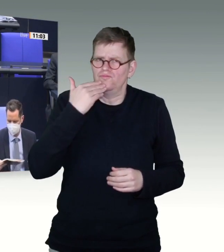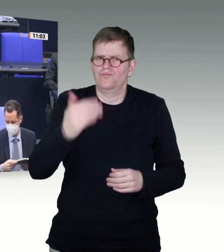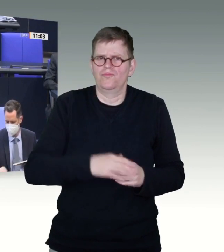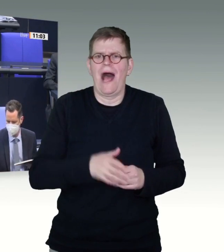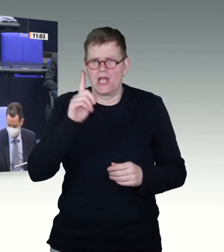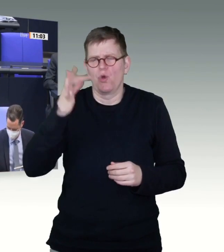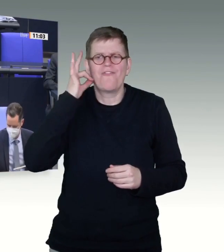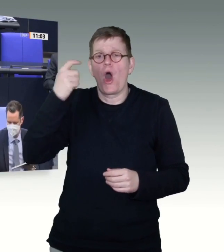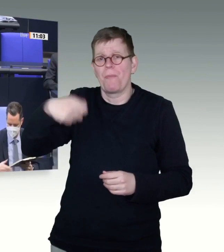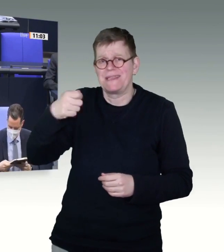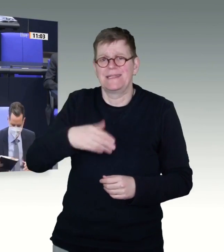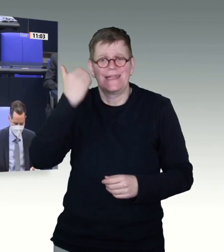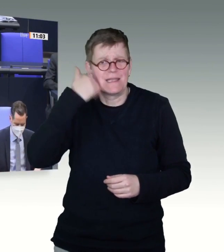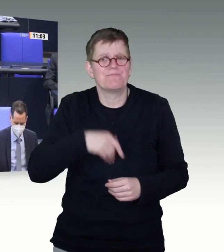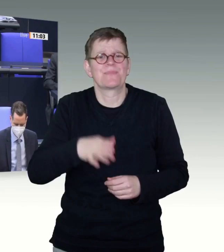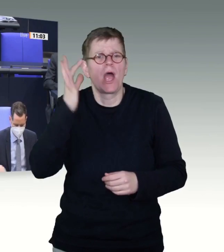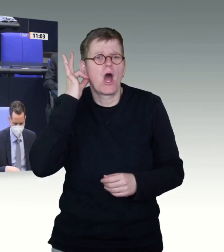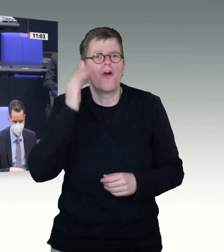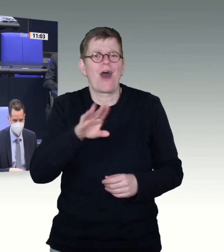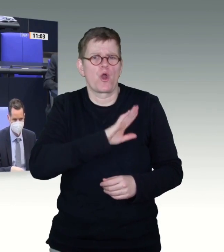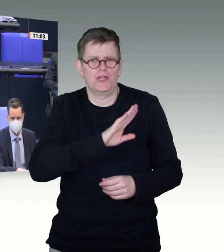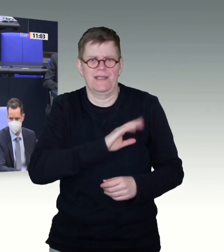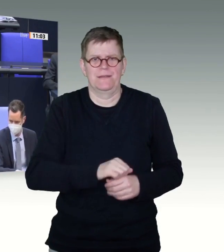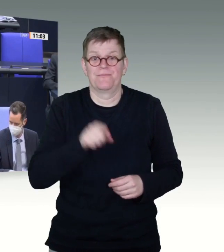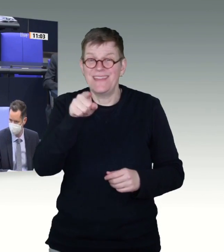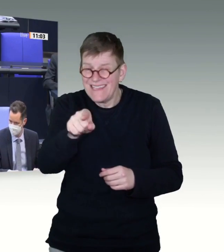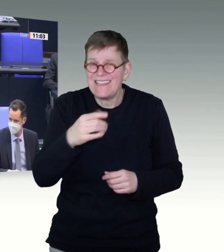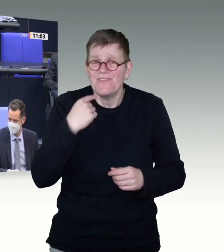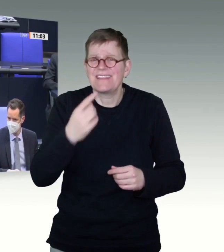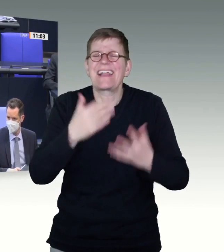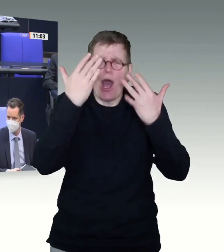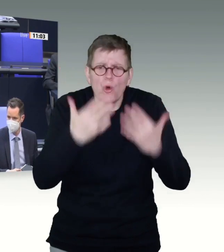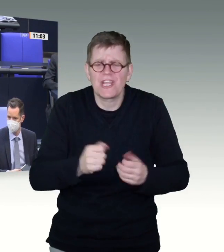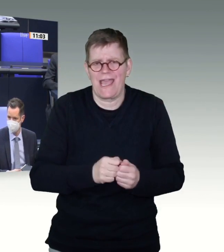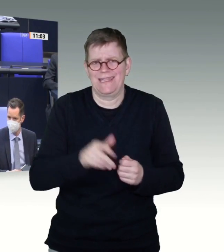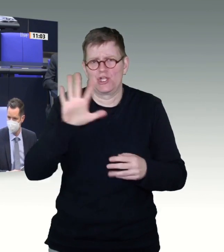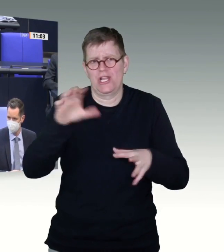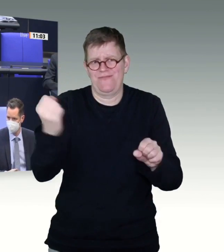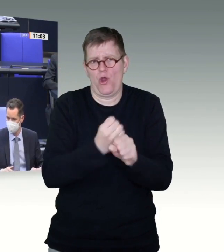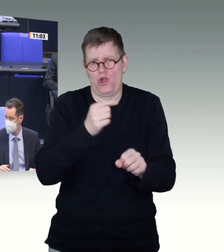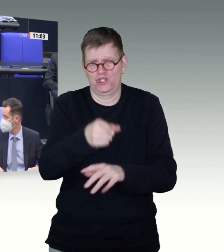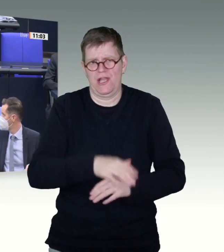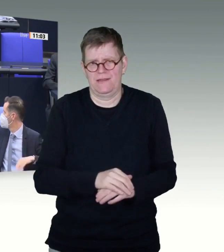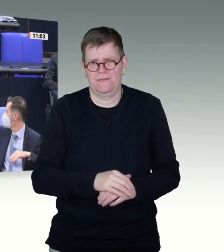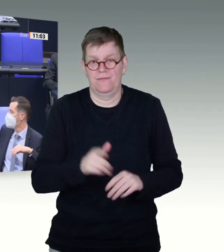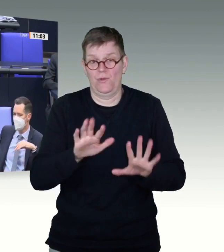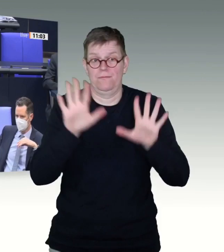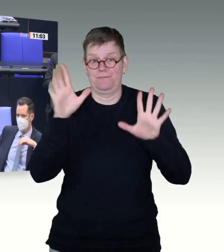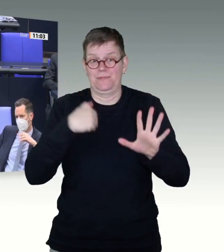Wir hatten als Schleswig-Holstein die schnellsten Impfungen an zweiter Stelle. Man hört mich auch mit Maske, oder?